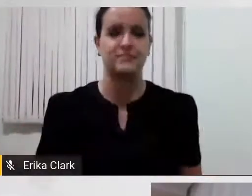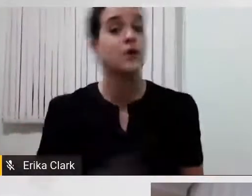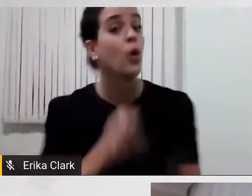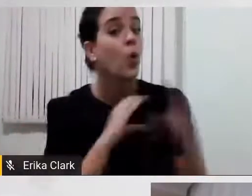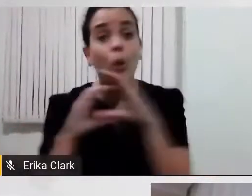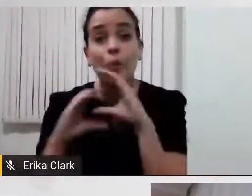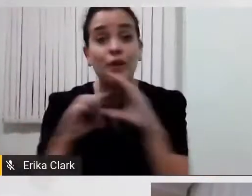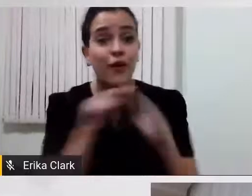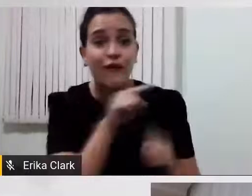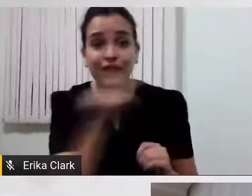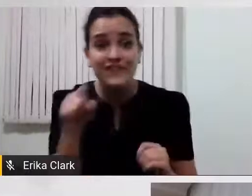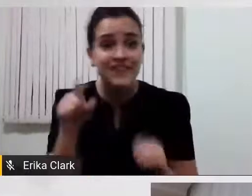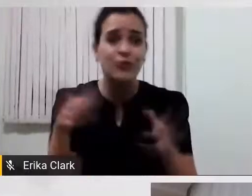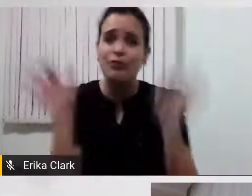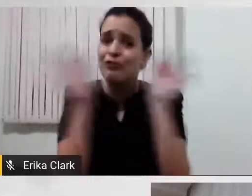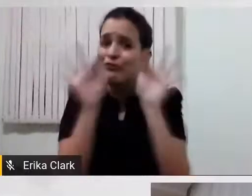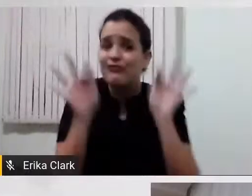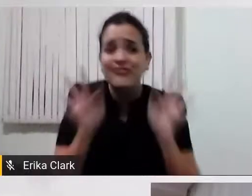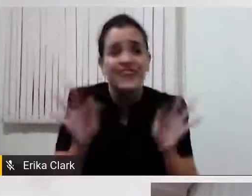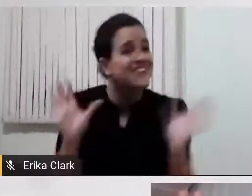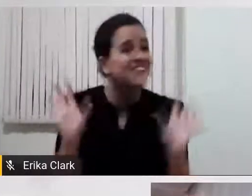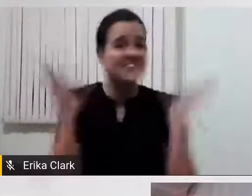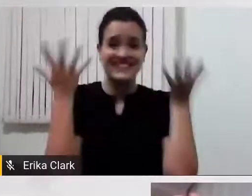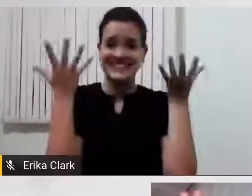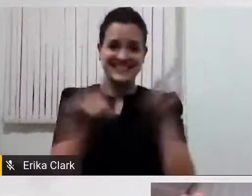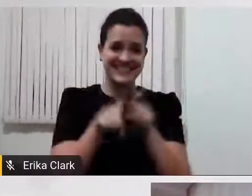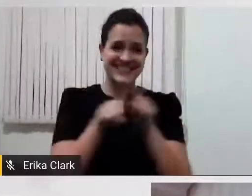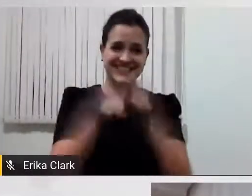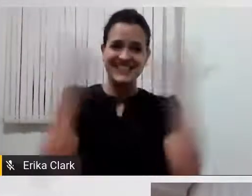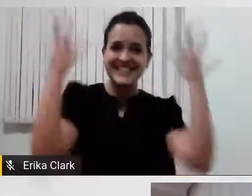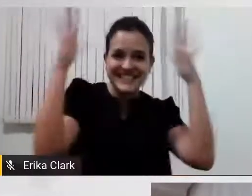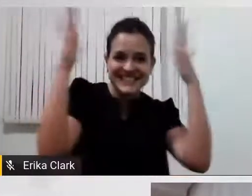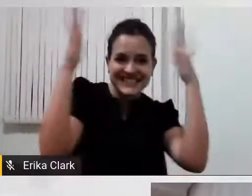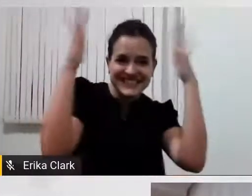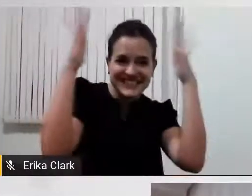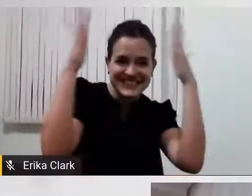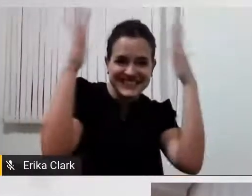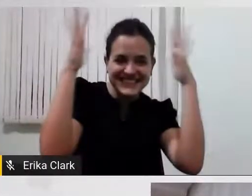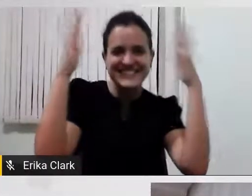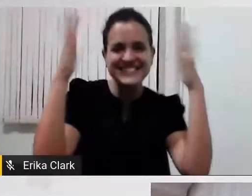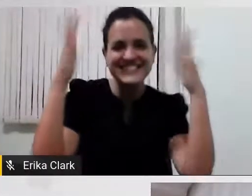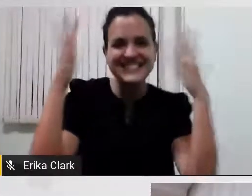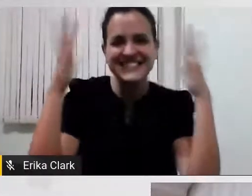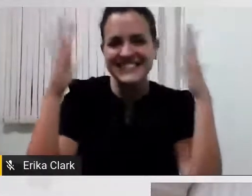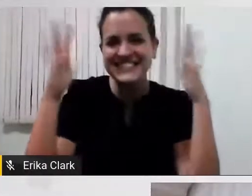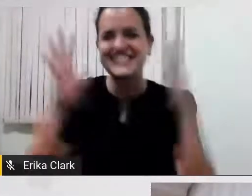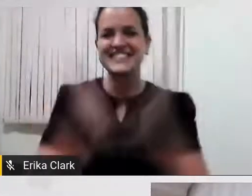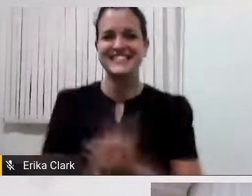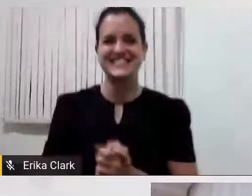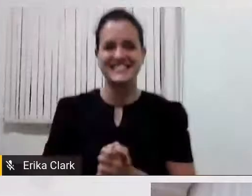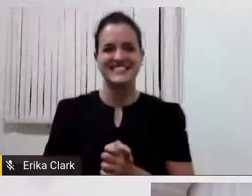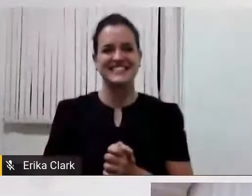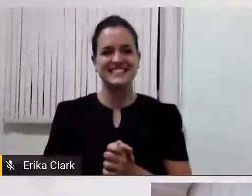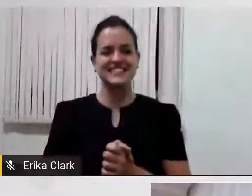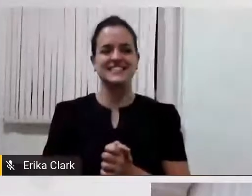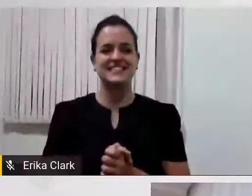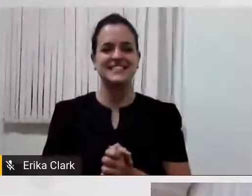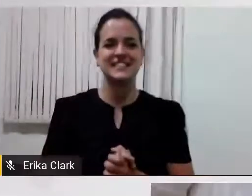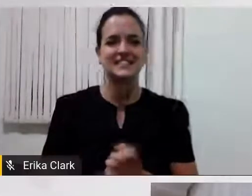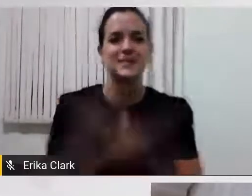vocês aqui, estou feliz, estou festejando também, então, viva a comunicação alternativa. dar a vida, parabéns,